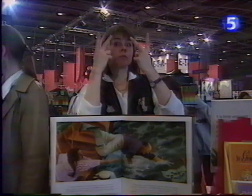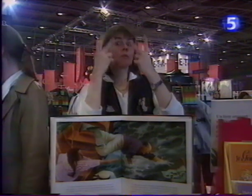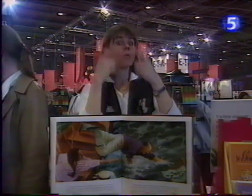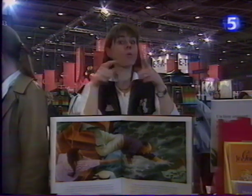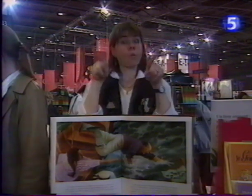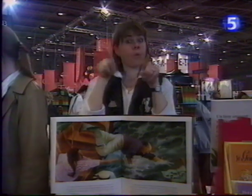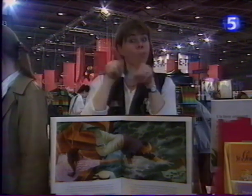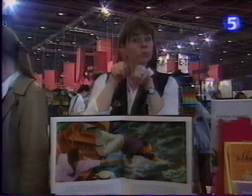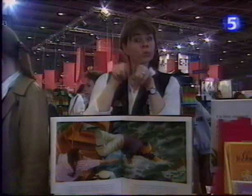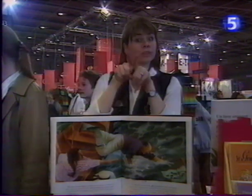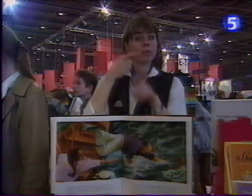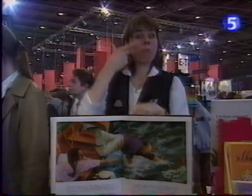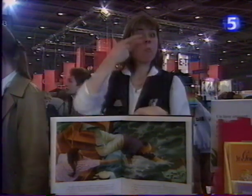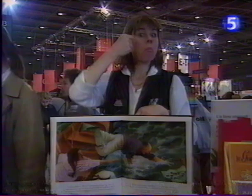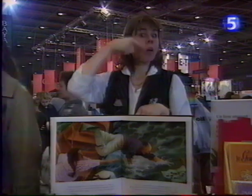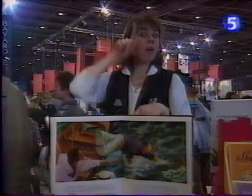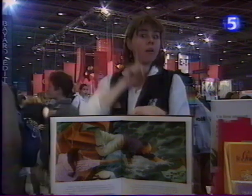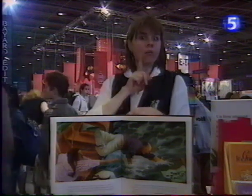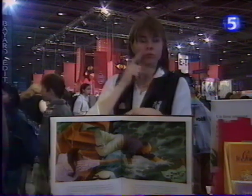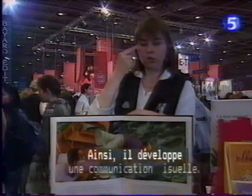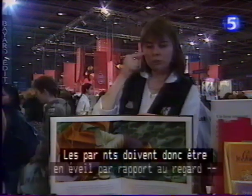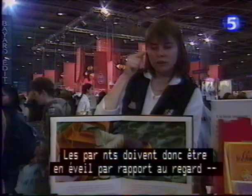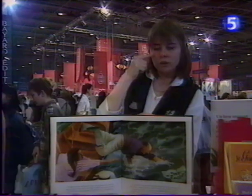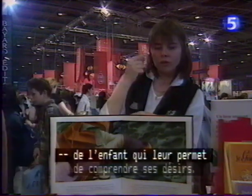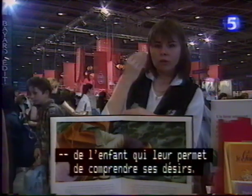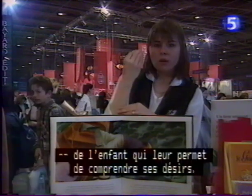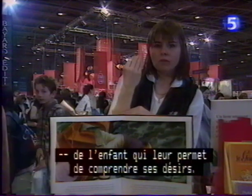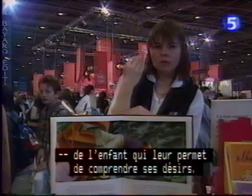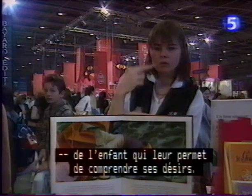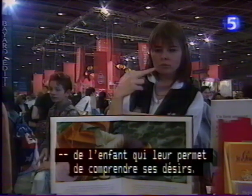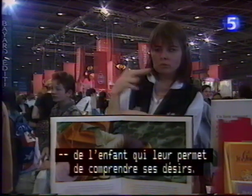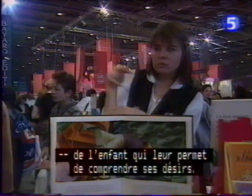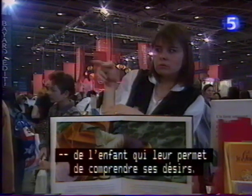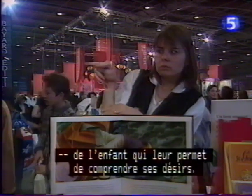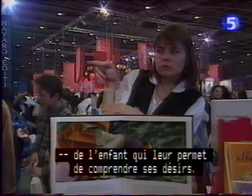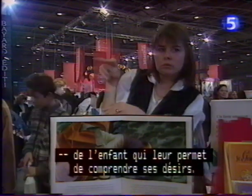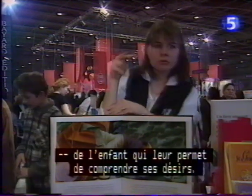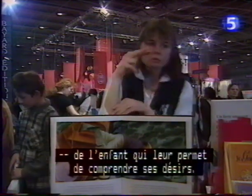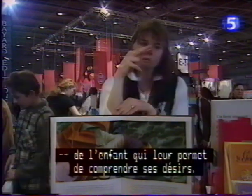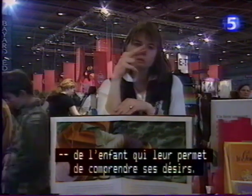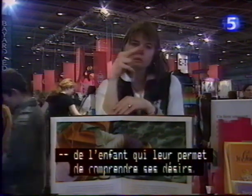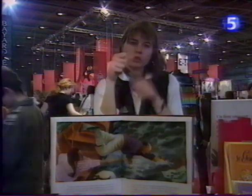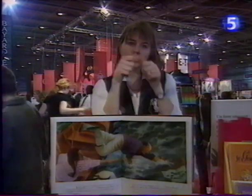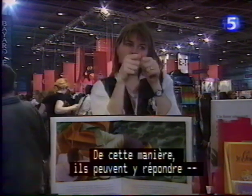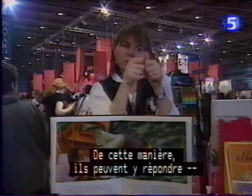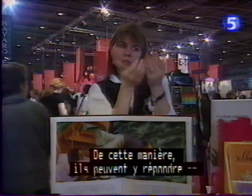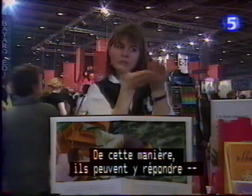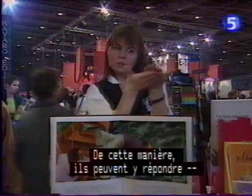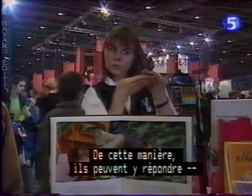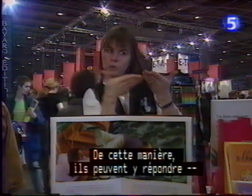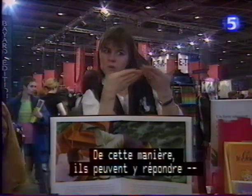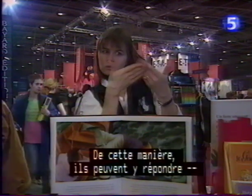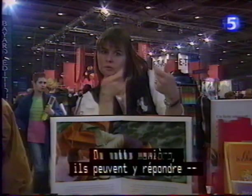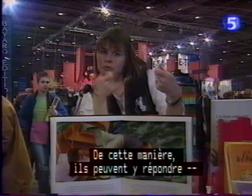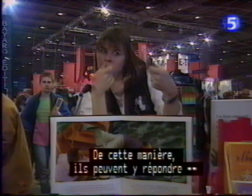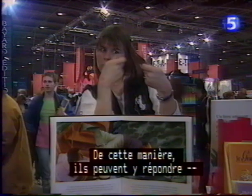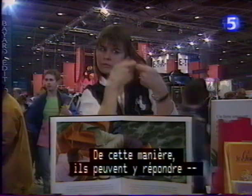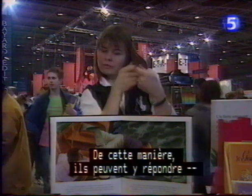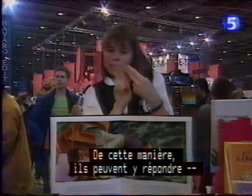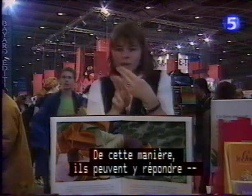doivent donc être en éveil par rapport au regard de l'enfant qui leur permet de comprendre ses désirs. De cette manière, ils peuvent y répondre et l'aider à comprendre son